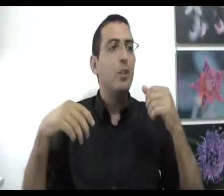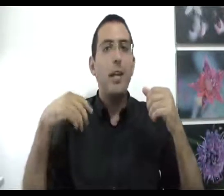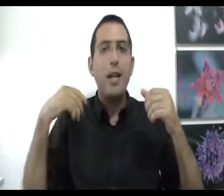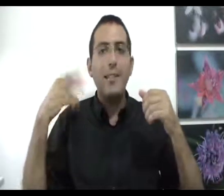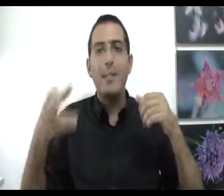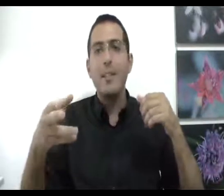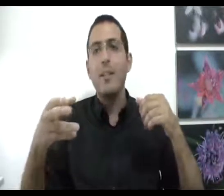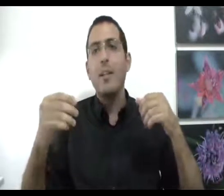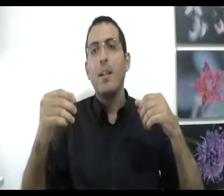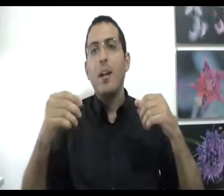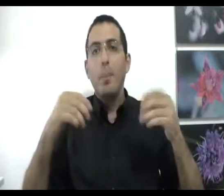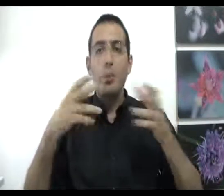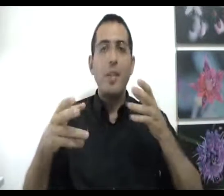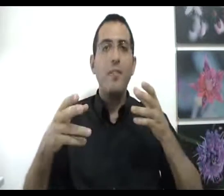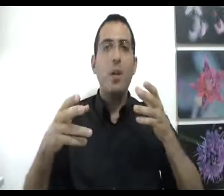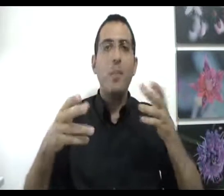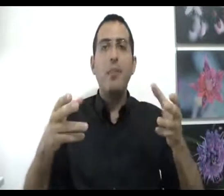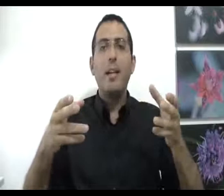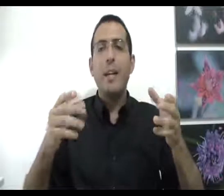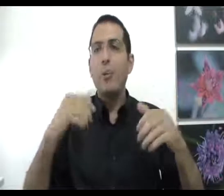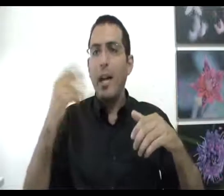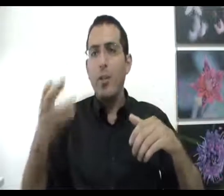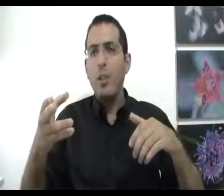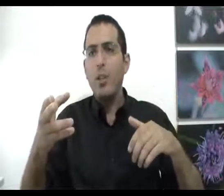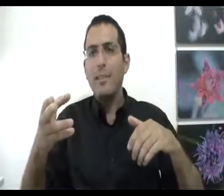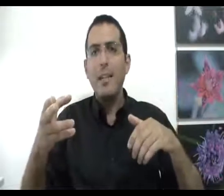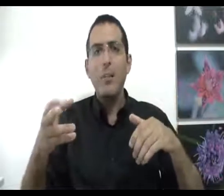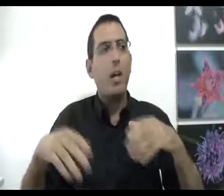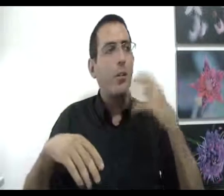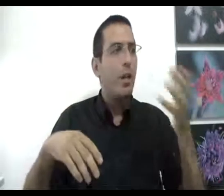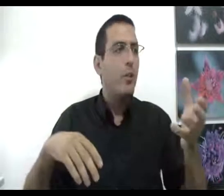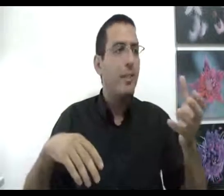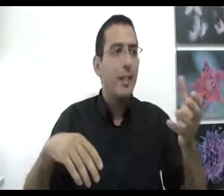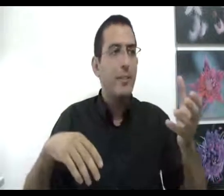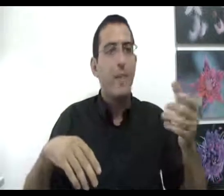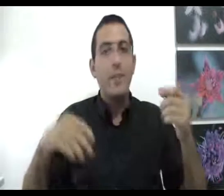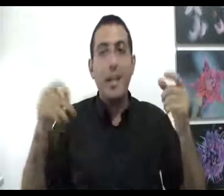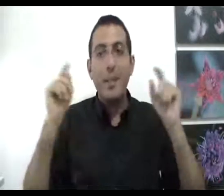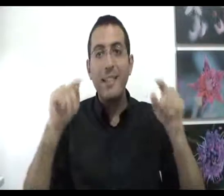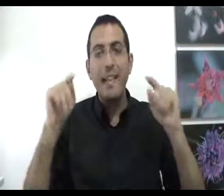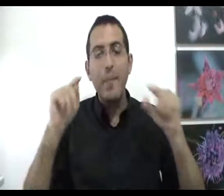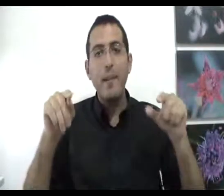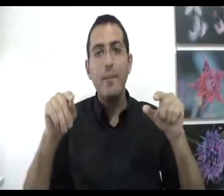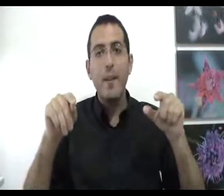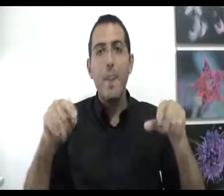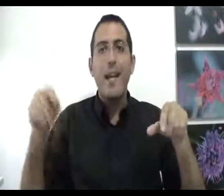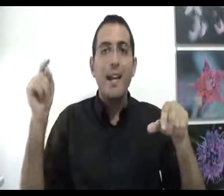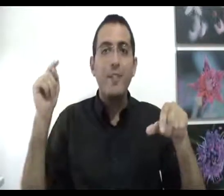שעצלן פשוט צריך לבדוק מה יותר קל לו קל לו יותר להיות עצלן או קל לו יותר להיות זריז כי מצד האמת אפשר